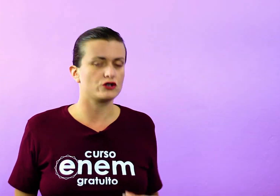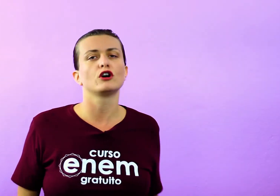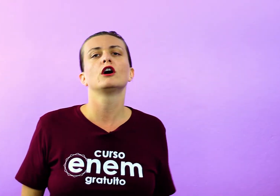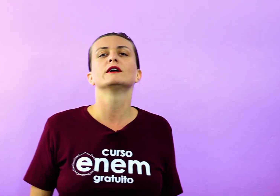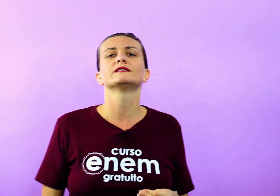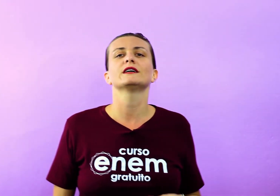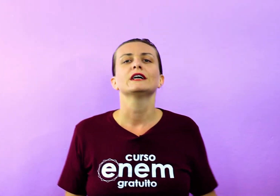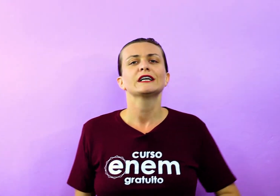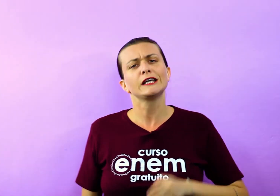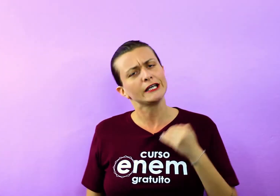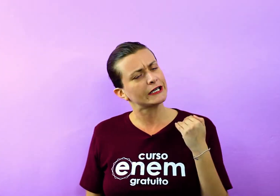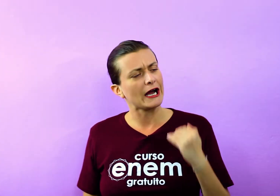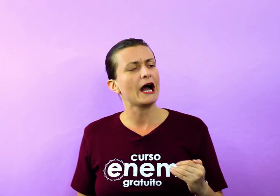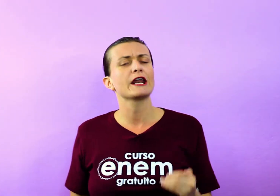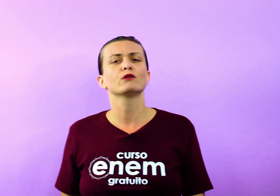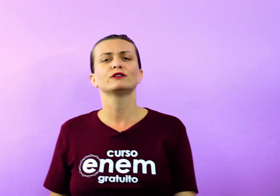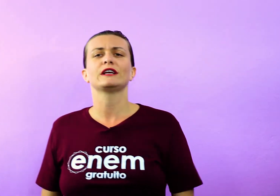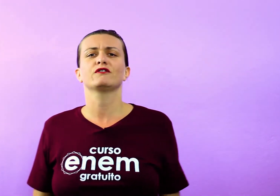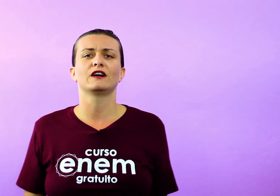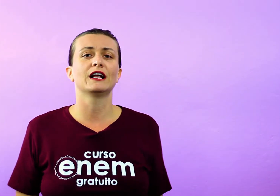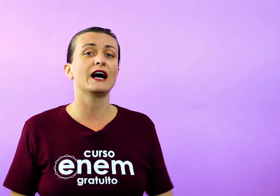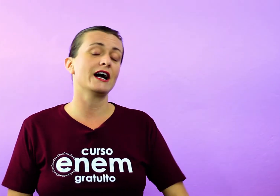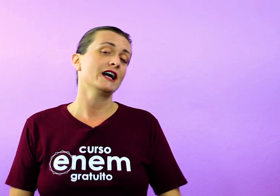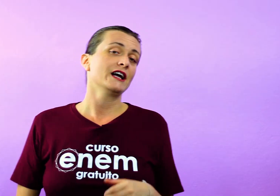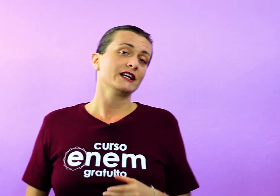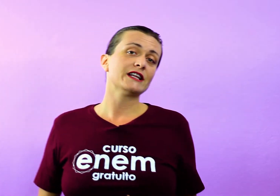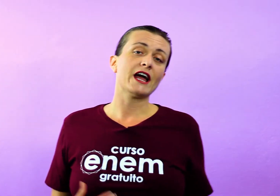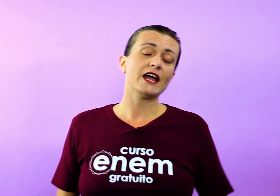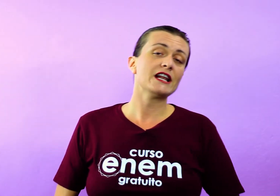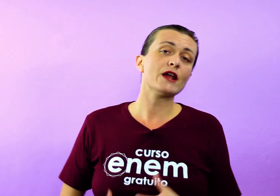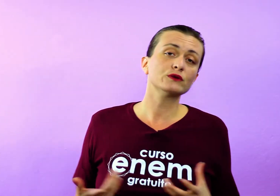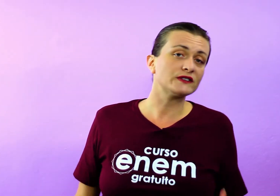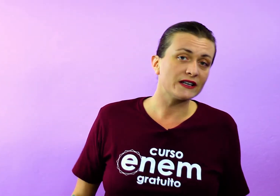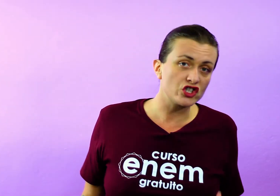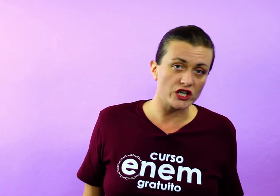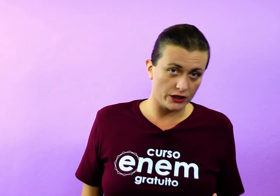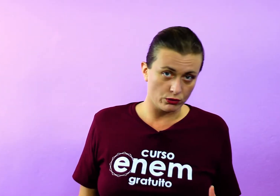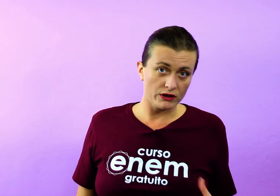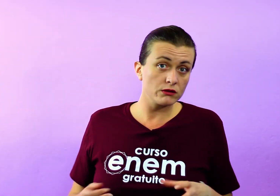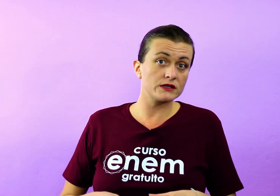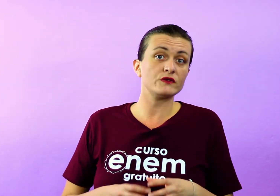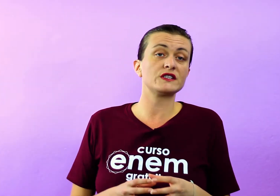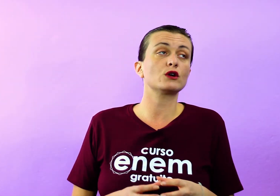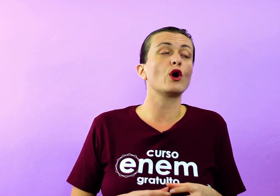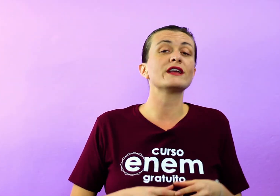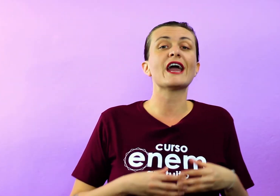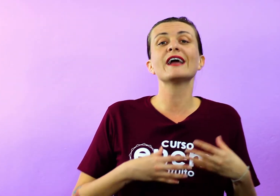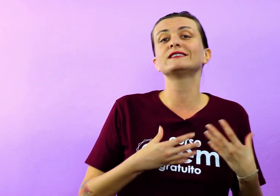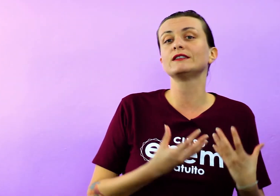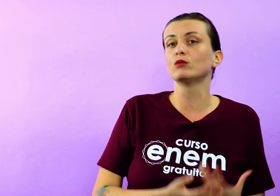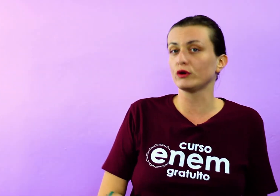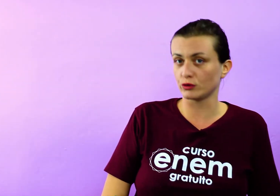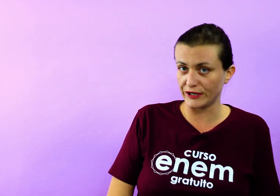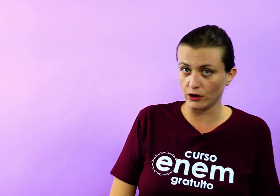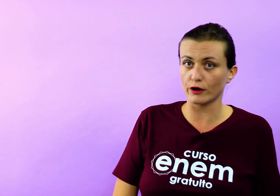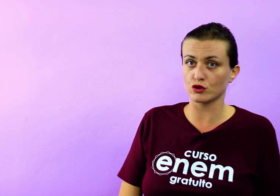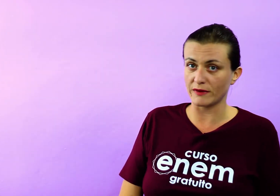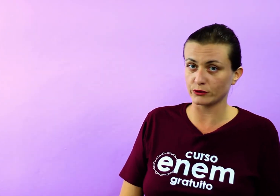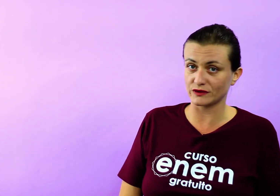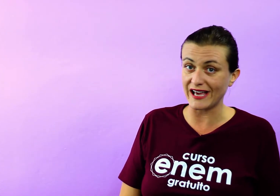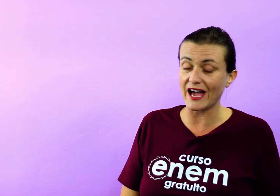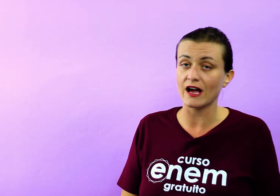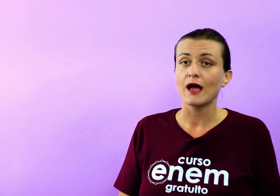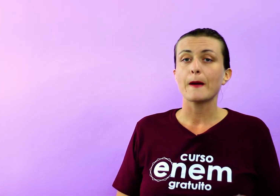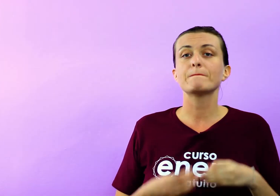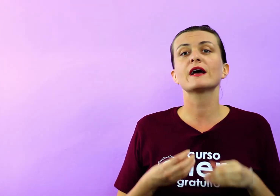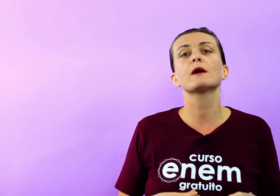corajosa, que encara o que tem que falar. Ele era um satírico. Inclusive, se conhece muito o Gregório